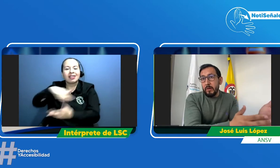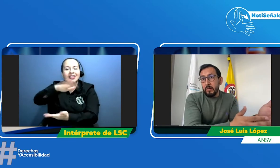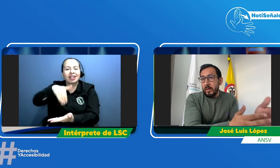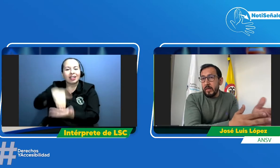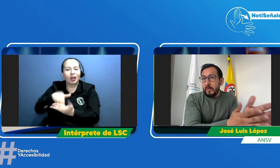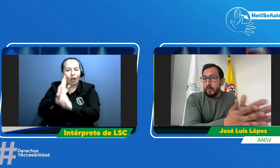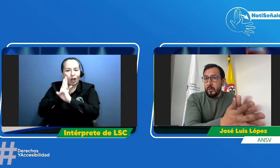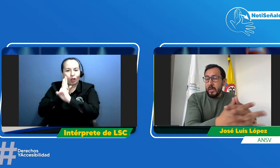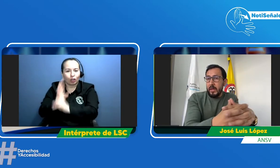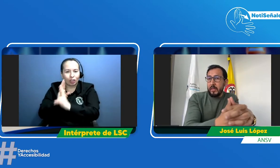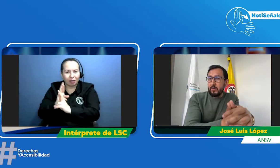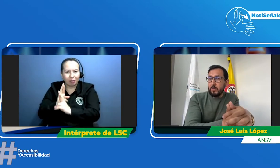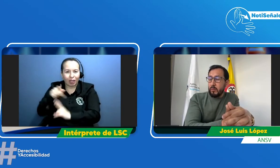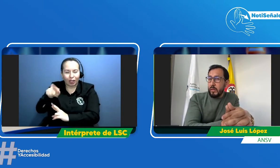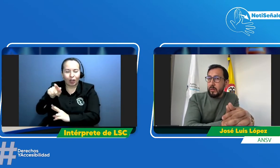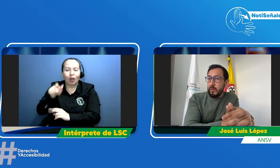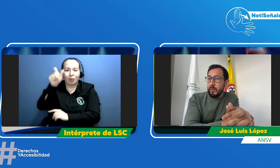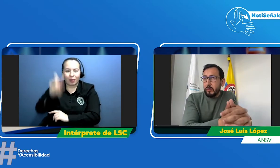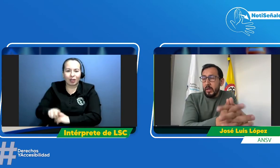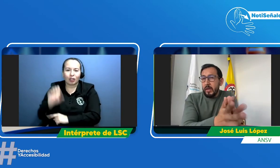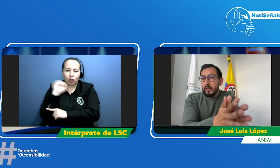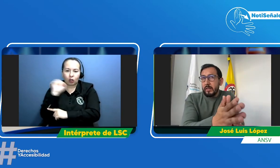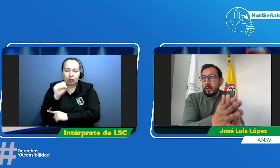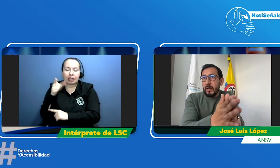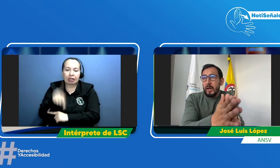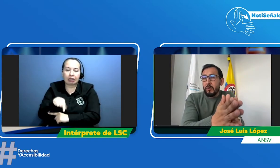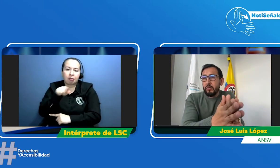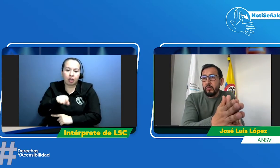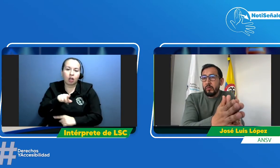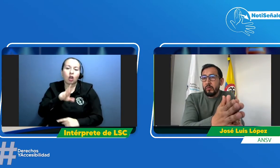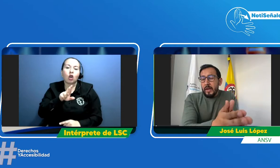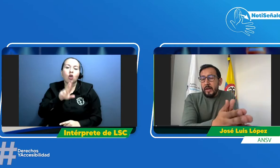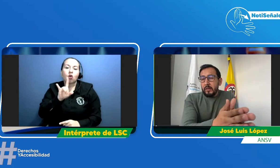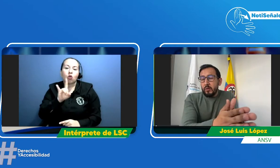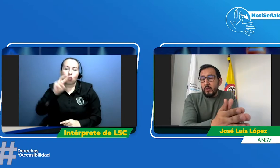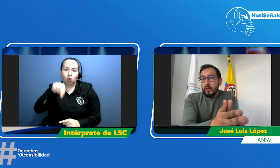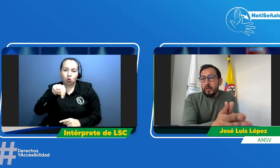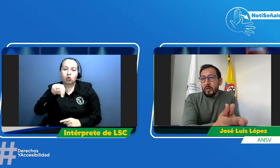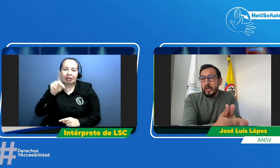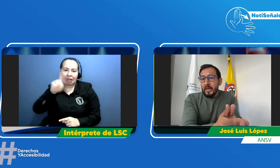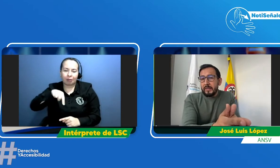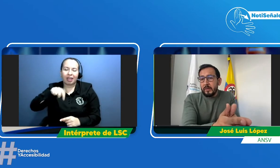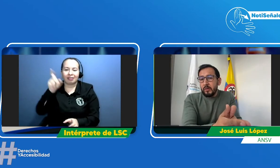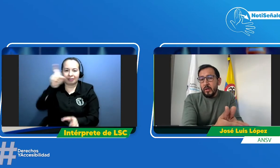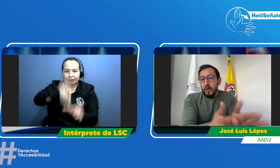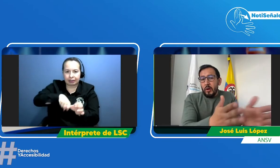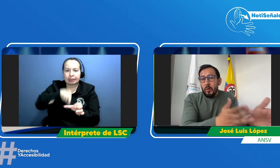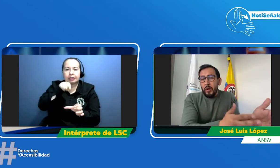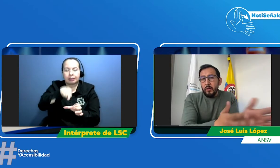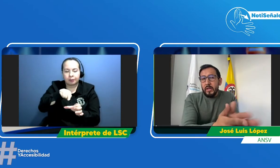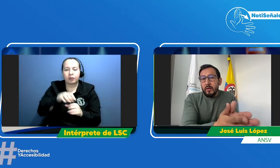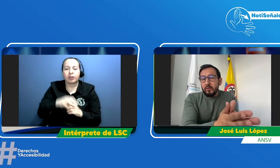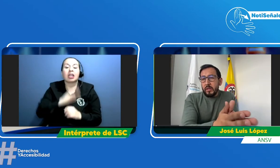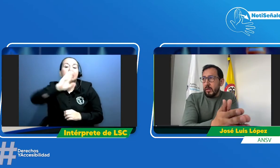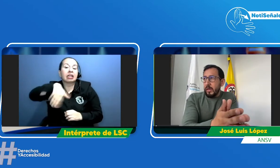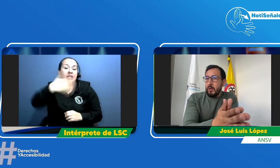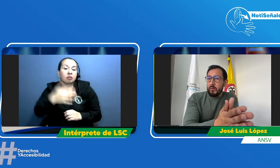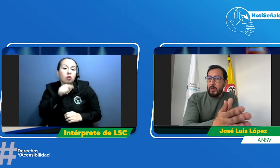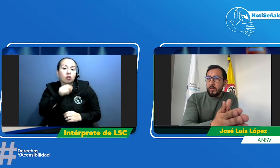registro en el registro único de tránsito en el registro del RUMS registro único nacional de tránsito luego ir a un centro de reconocimiento de